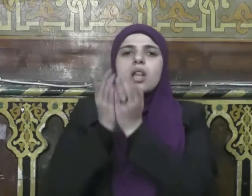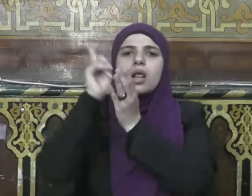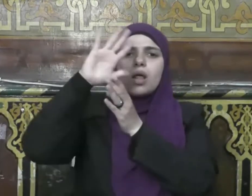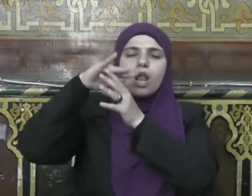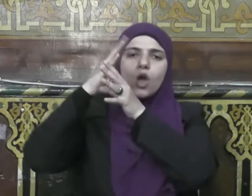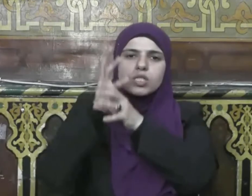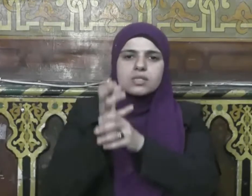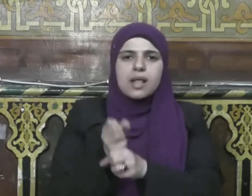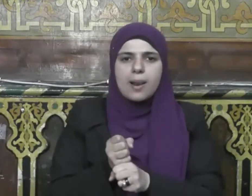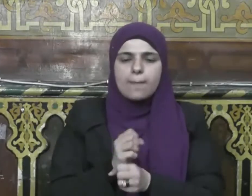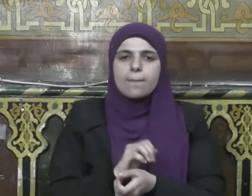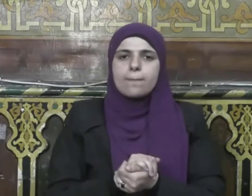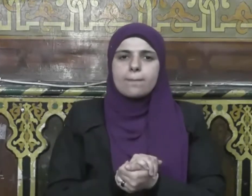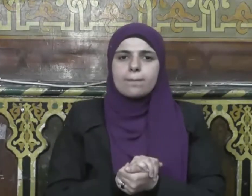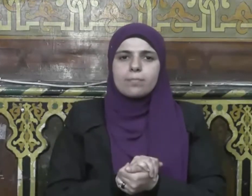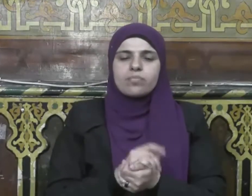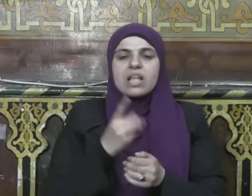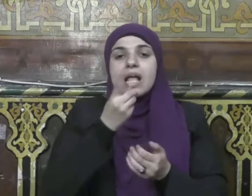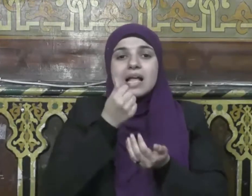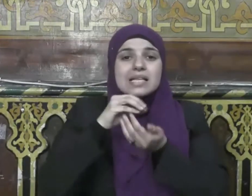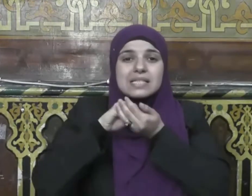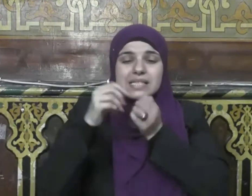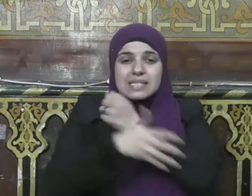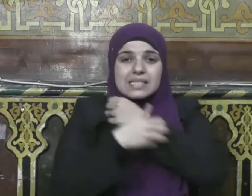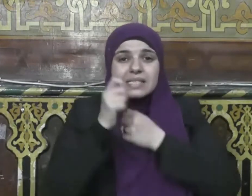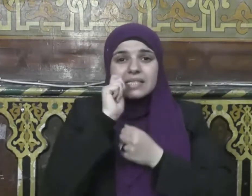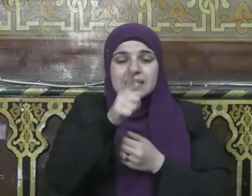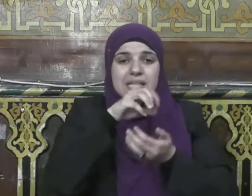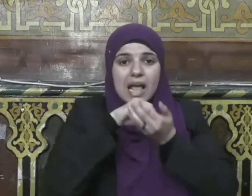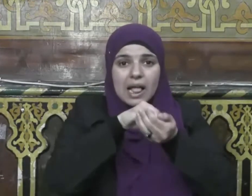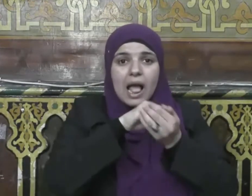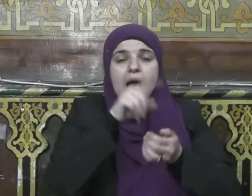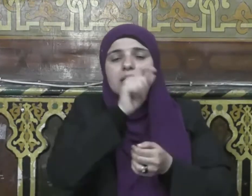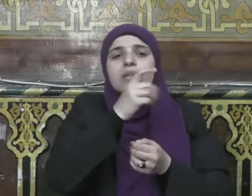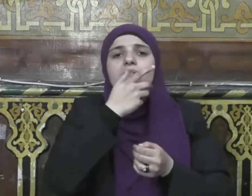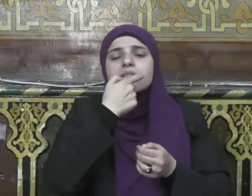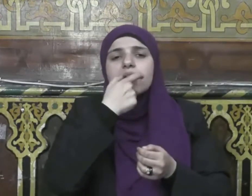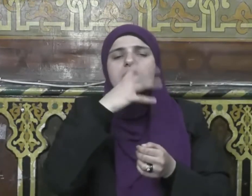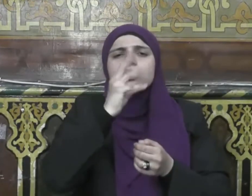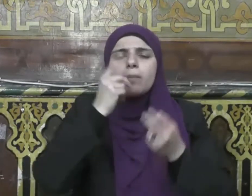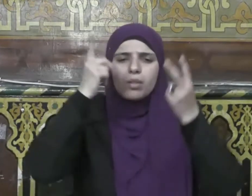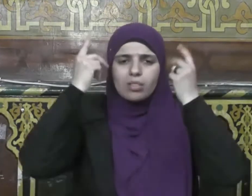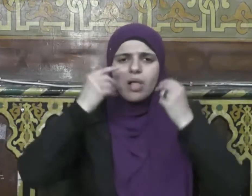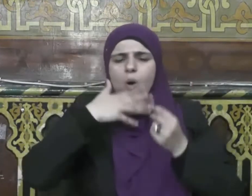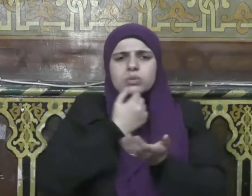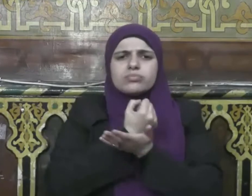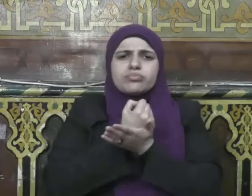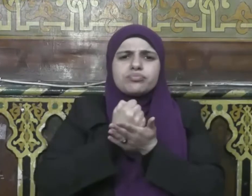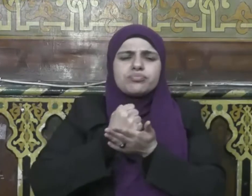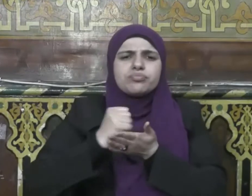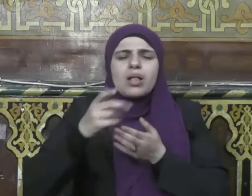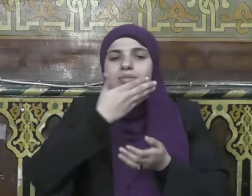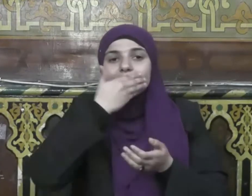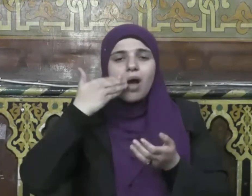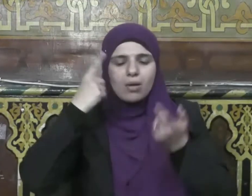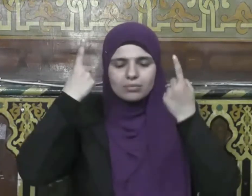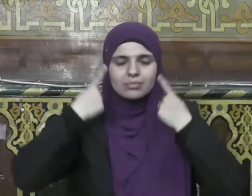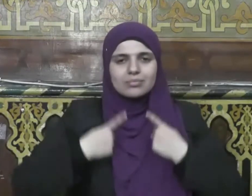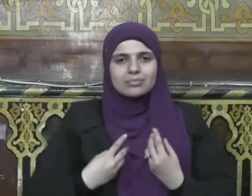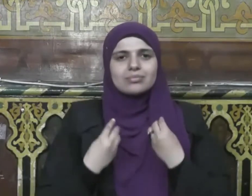للصائم من اللغو والرفث وطعمة للمساكين من أداها قبل